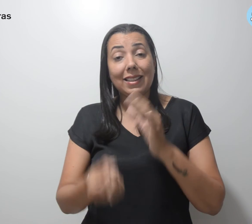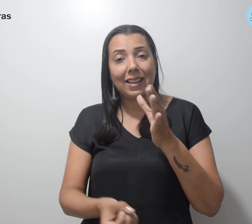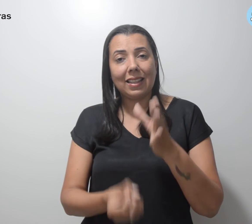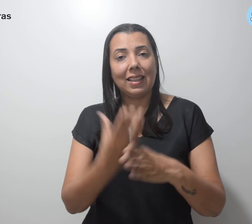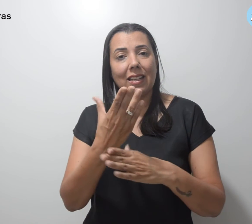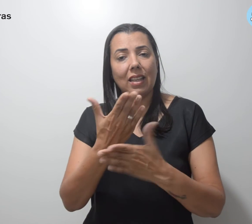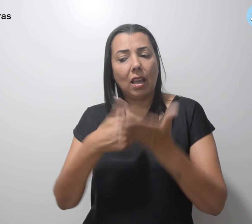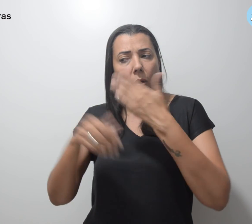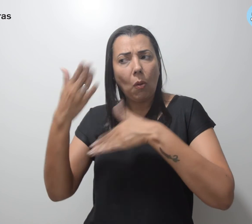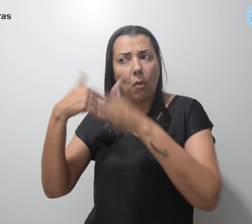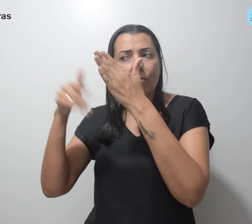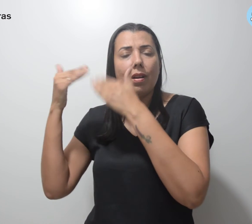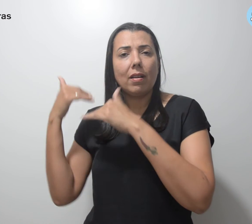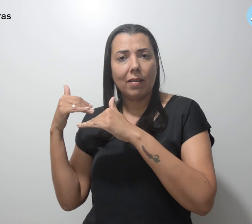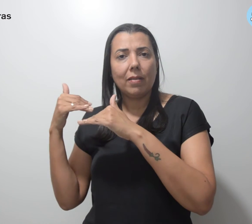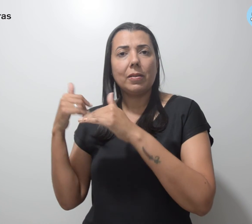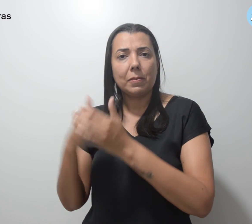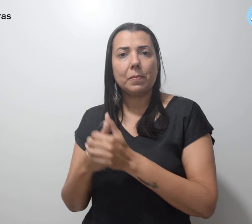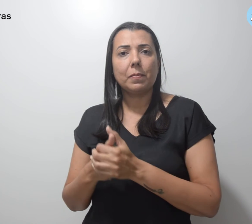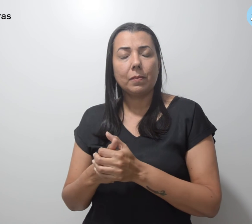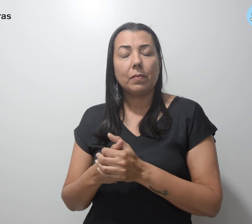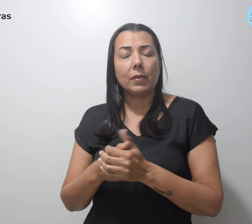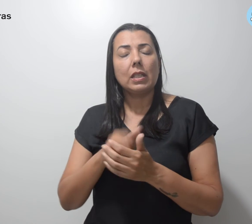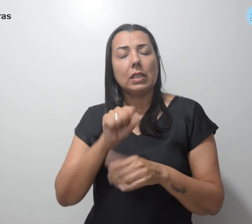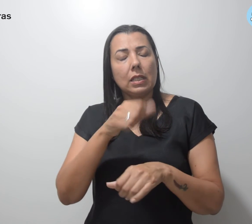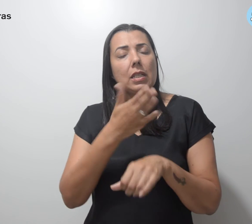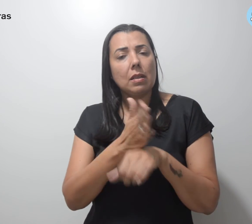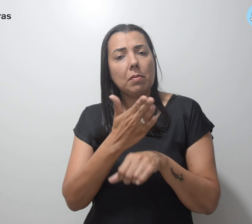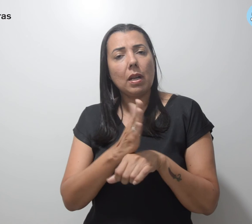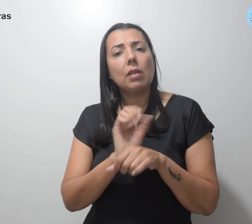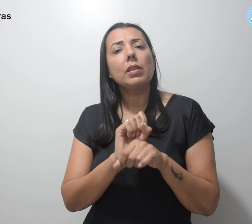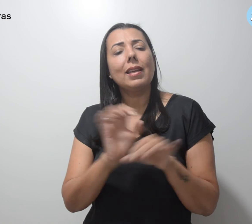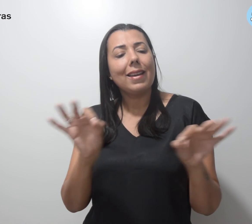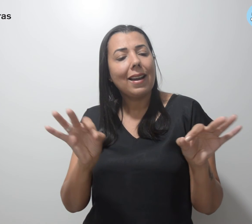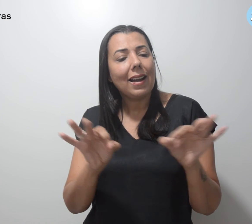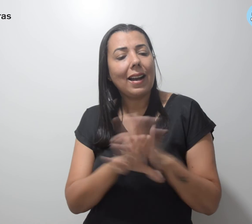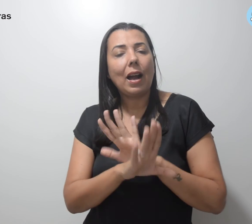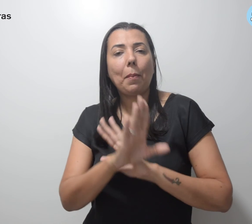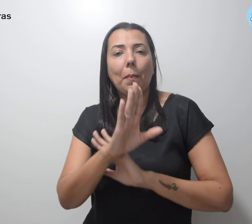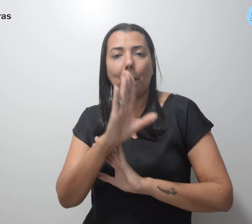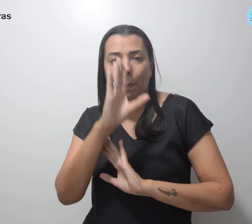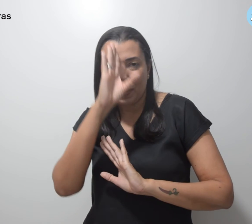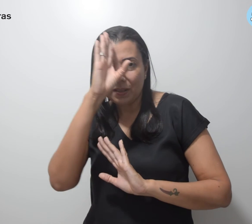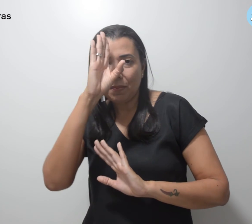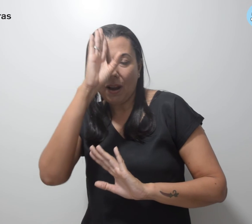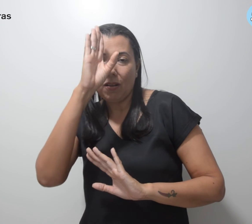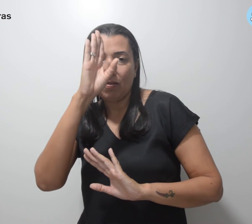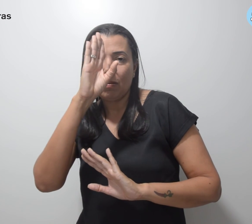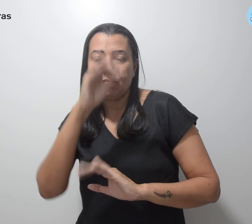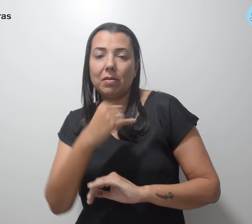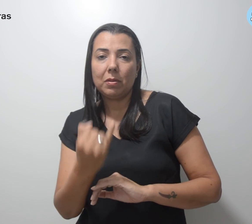revés disso. Na prática, ela destrói princípios fundamentais do serviço público,